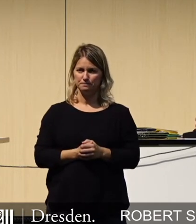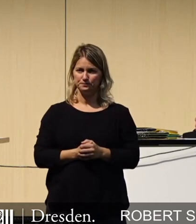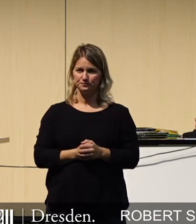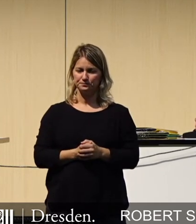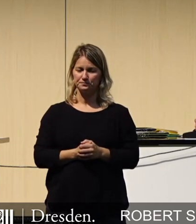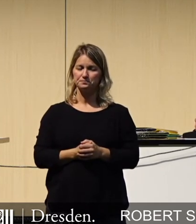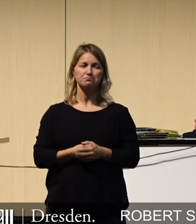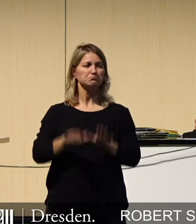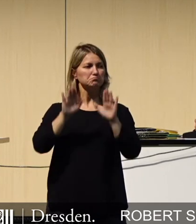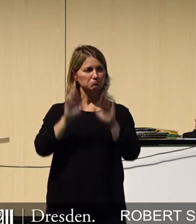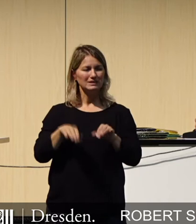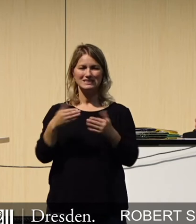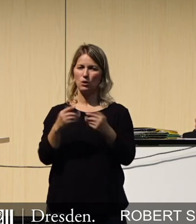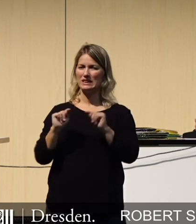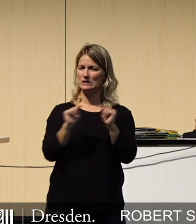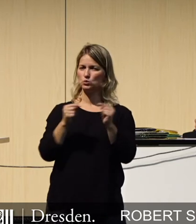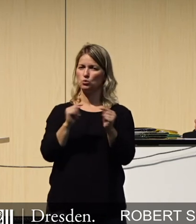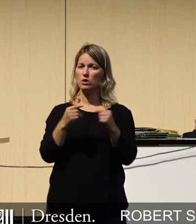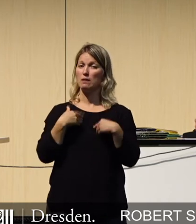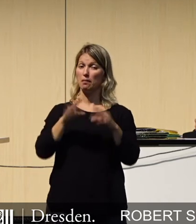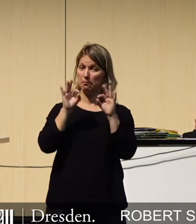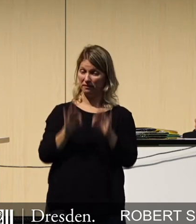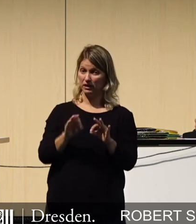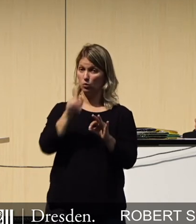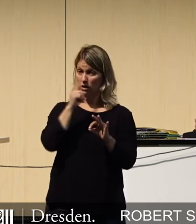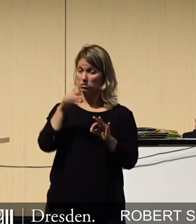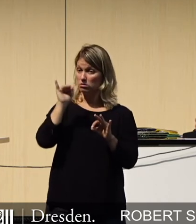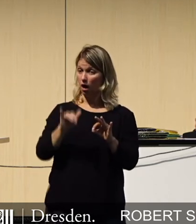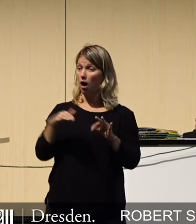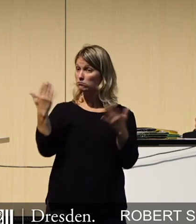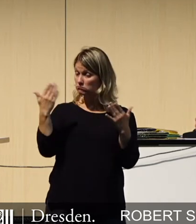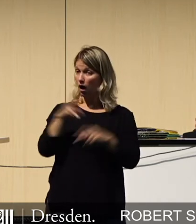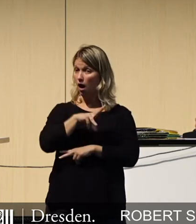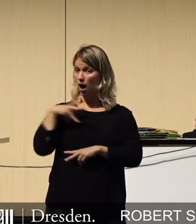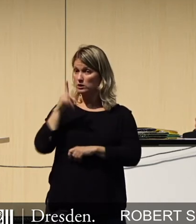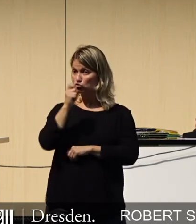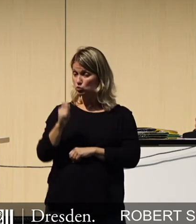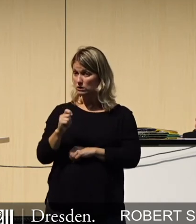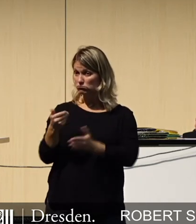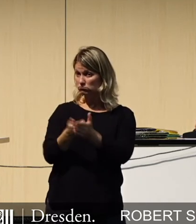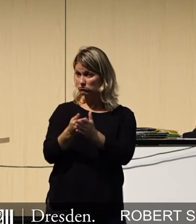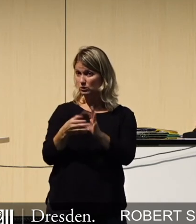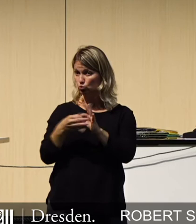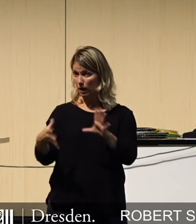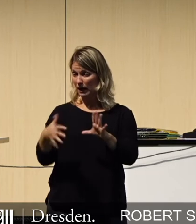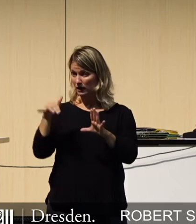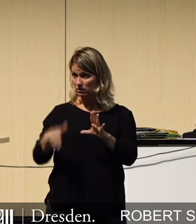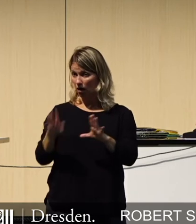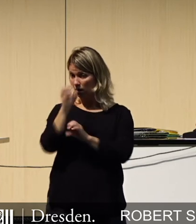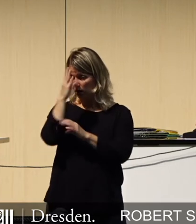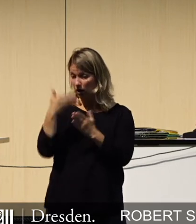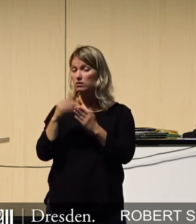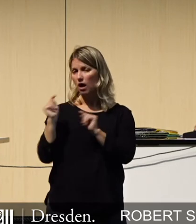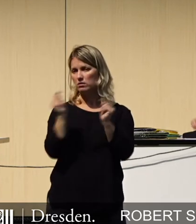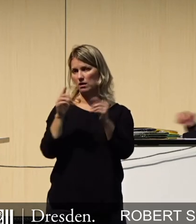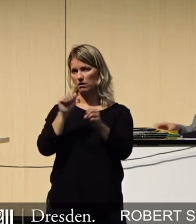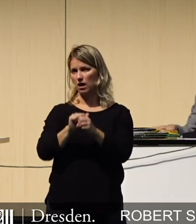Lassen Sie uns diese Diskussion doch dann führen, wenn es unabhängige, belastbare Langzeitstudien gibt. Natürlich ist es